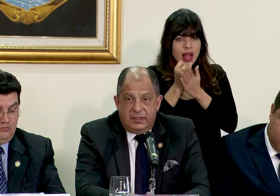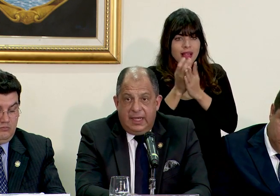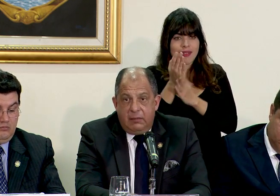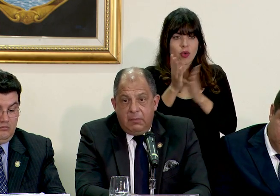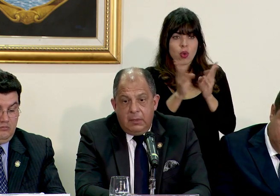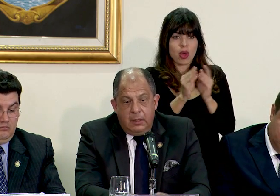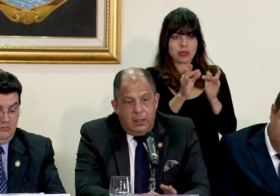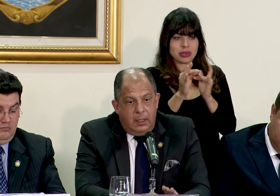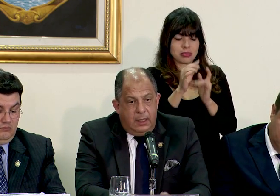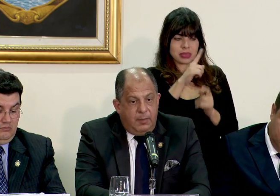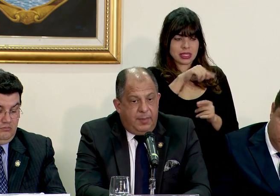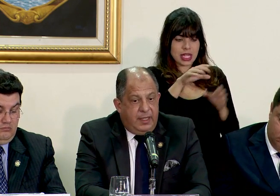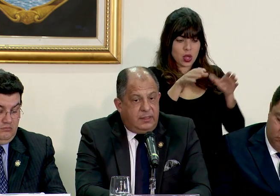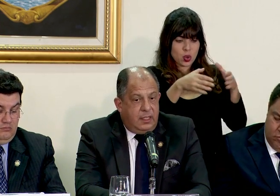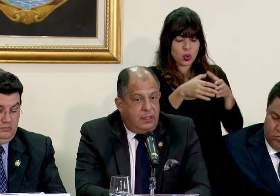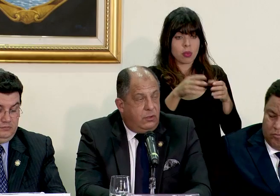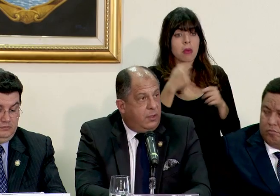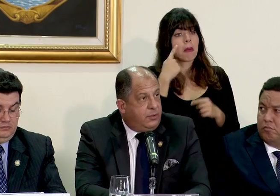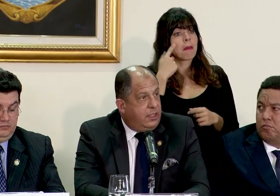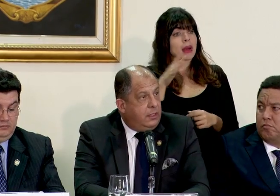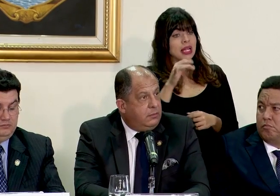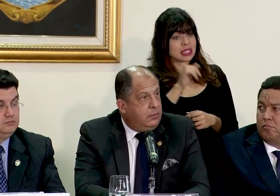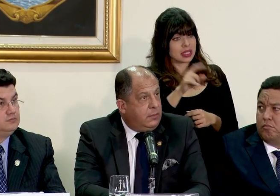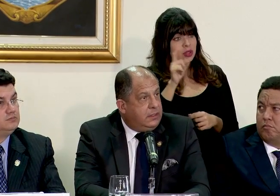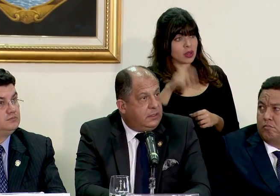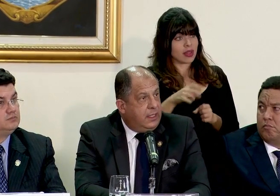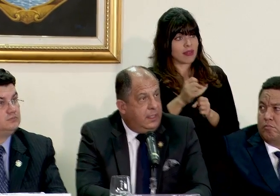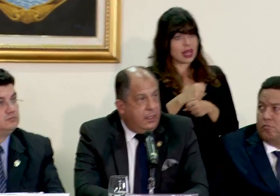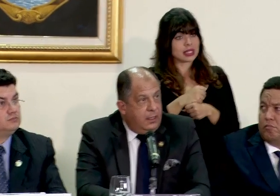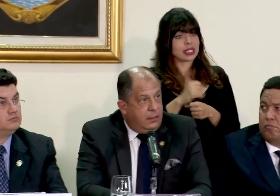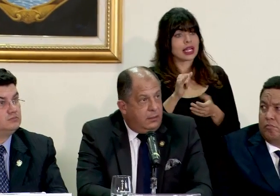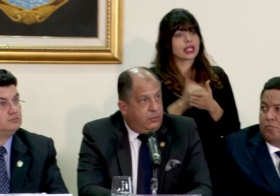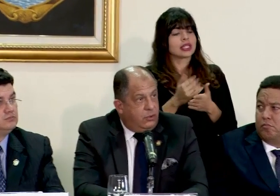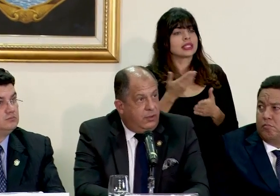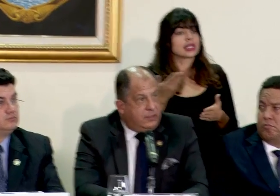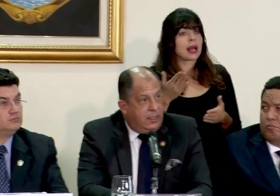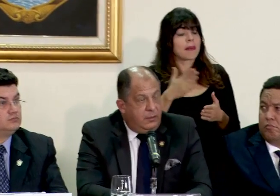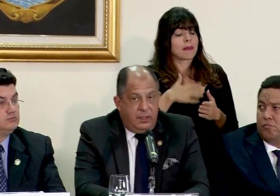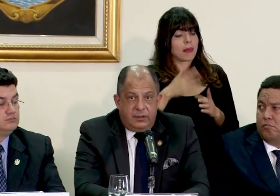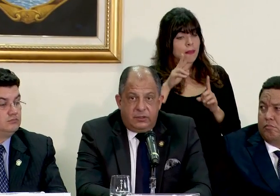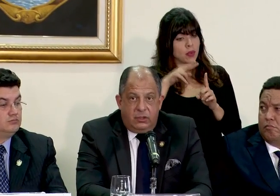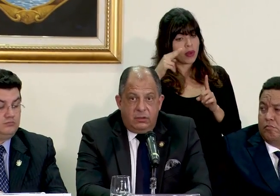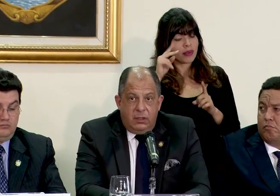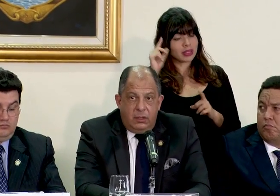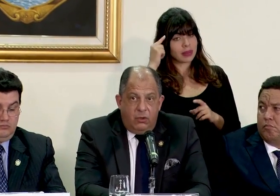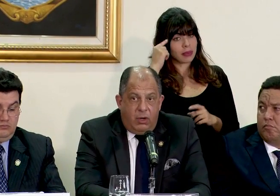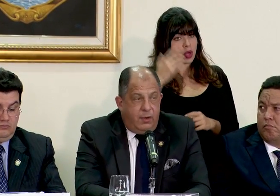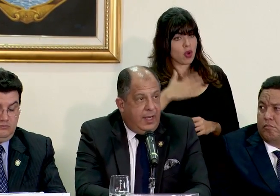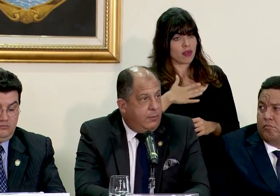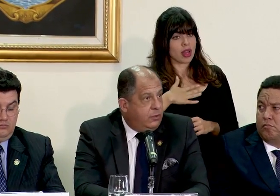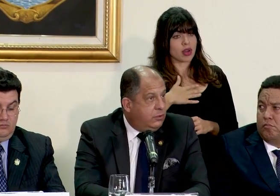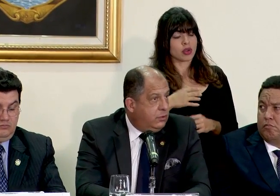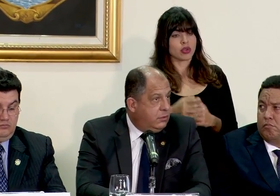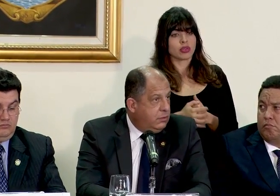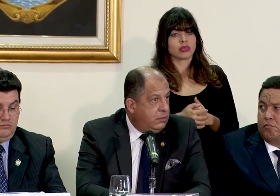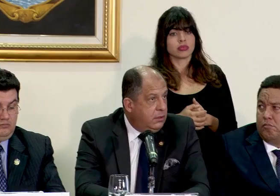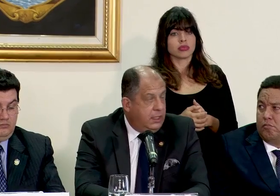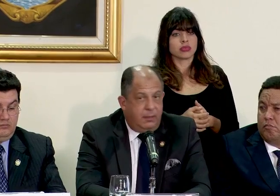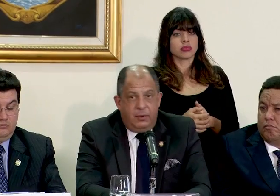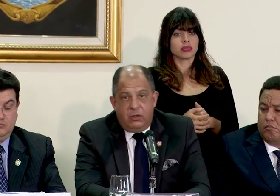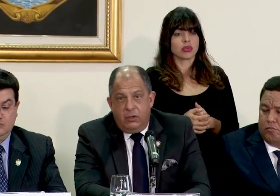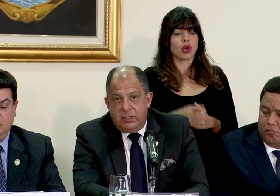comisión especial y me parece que eso es lo que procede así es que desde el punto de vista de la administración no avalamos